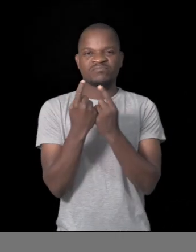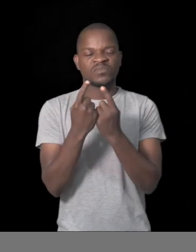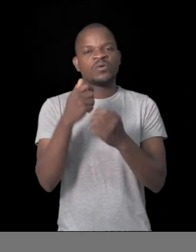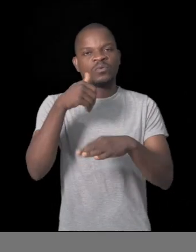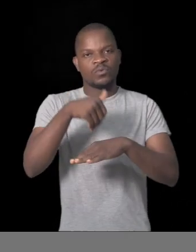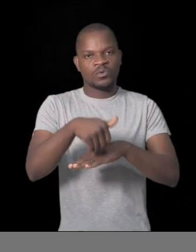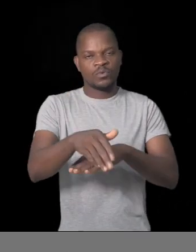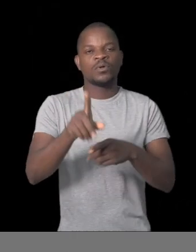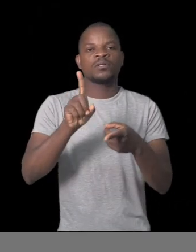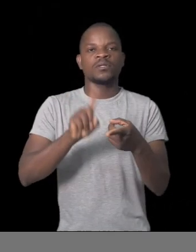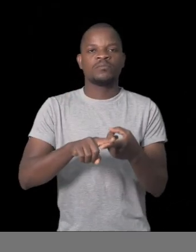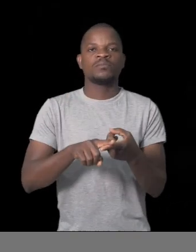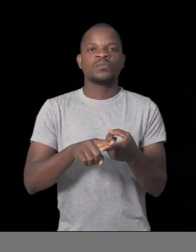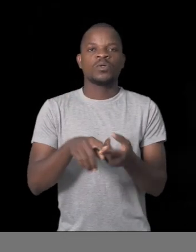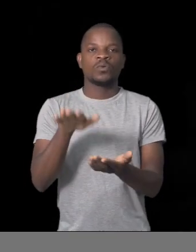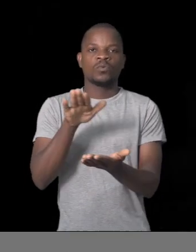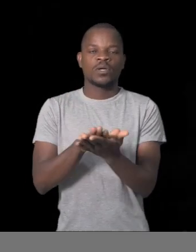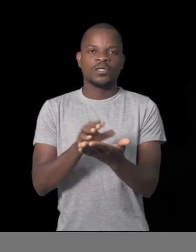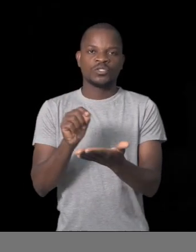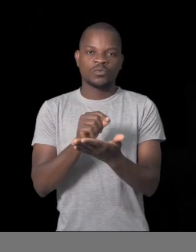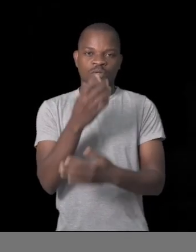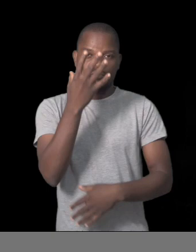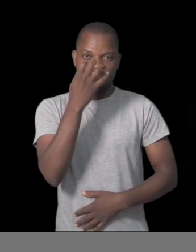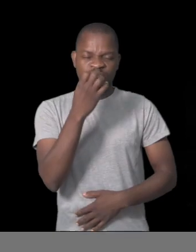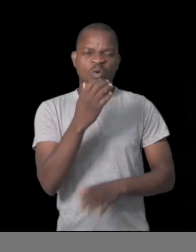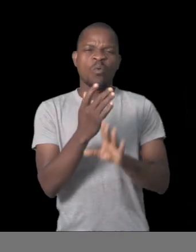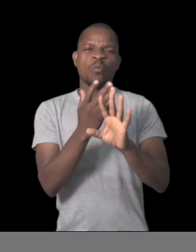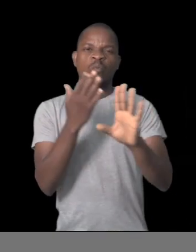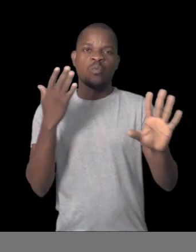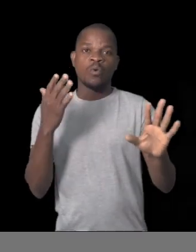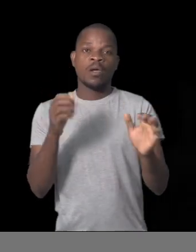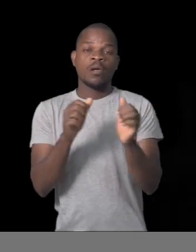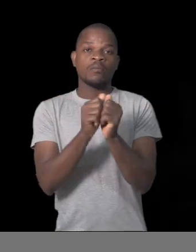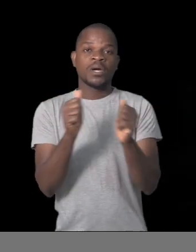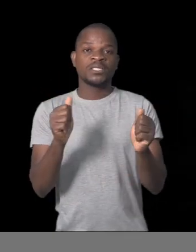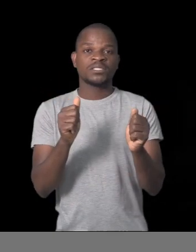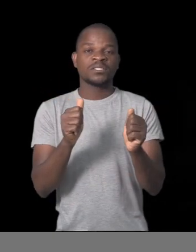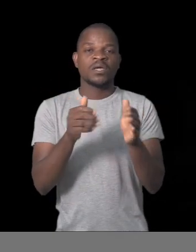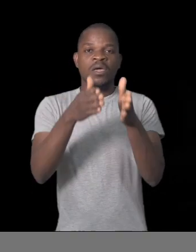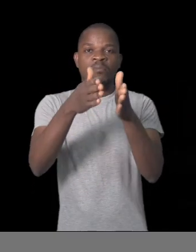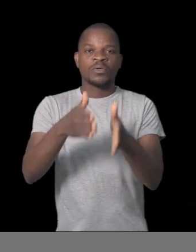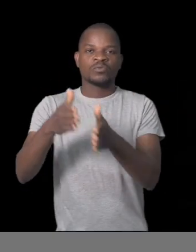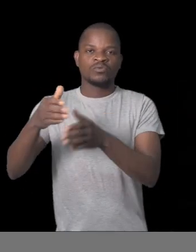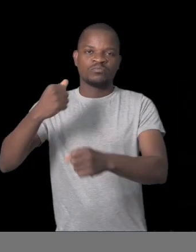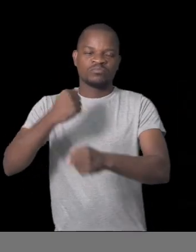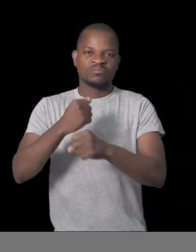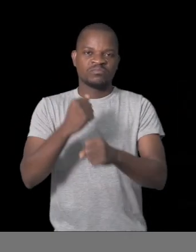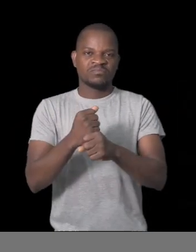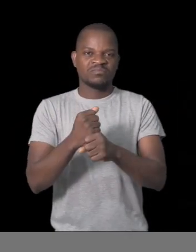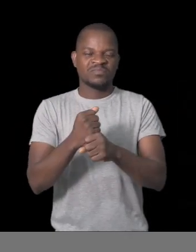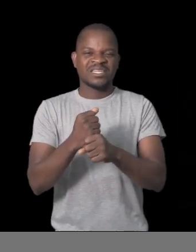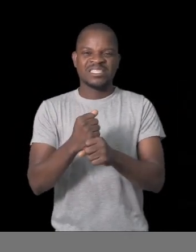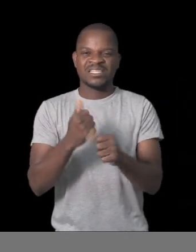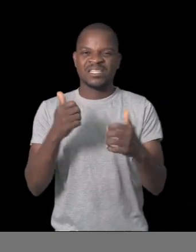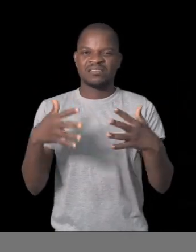longas, mas com atendimento céler. Os alunos encarregados de educação aproximam-se da